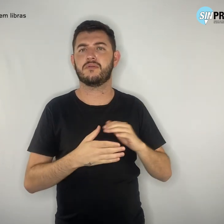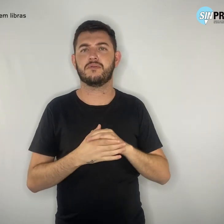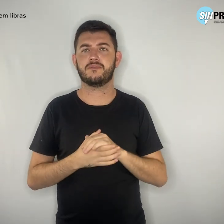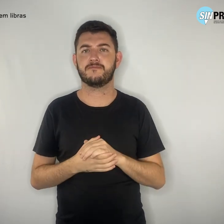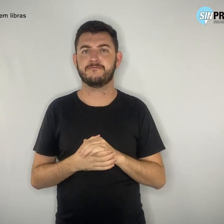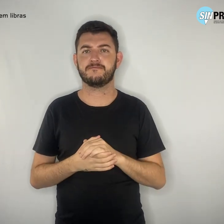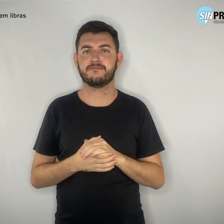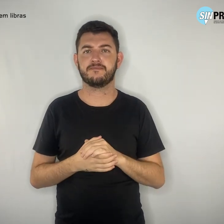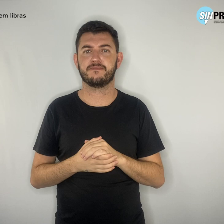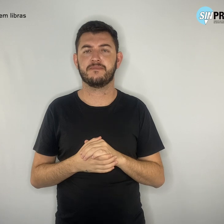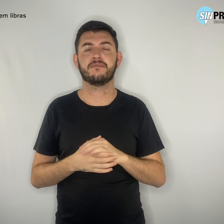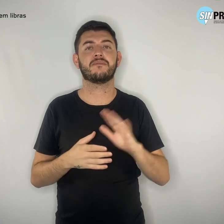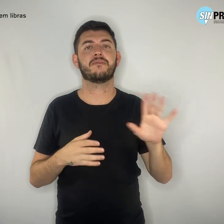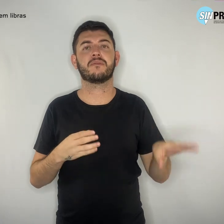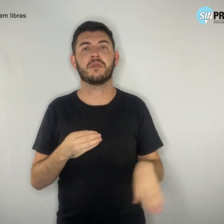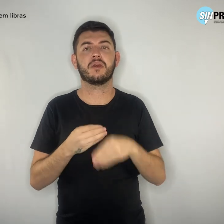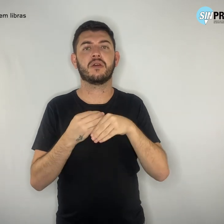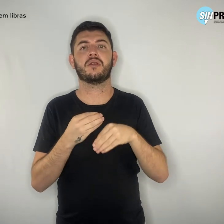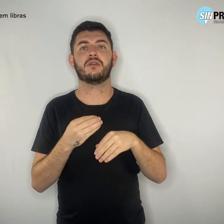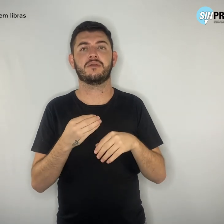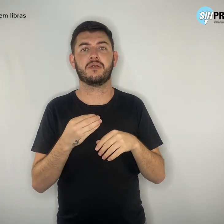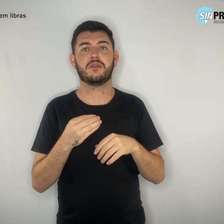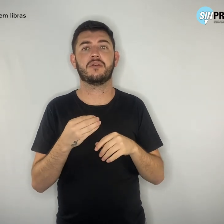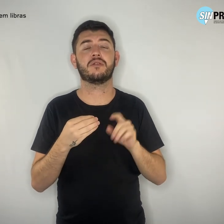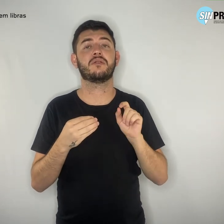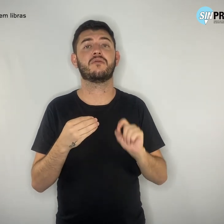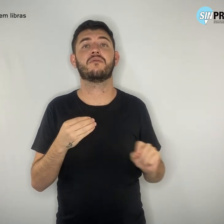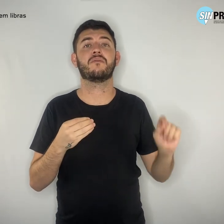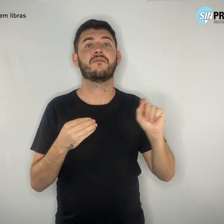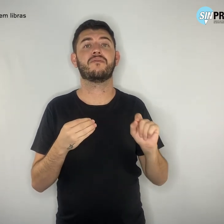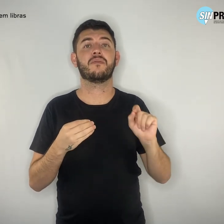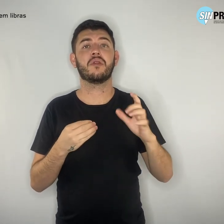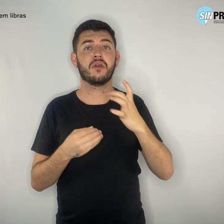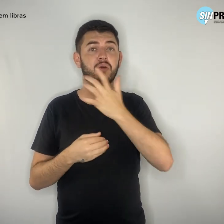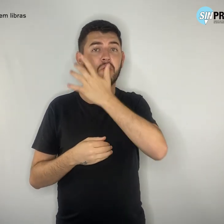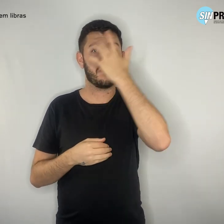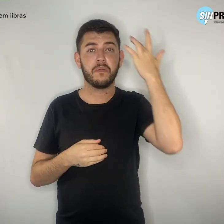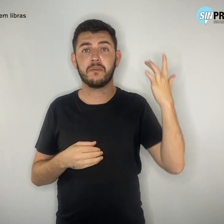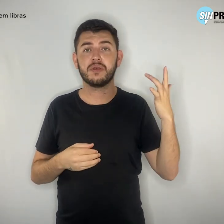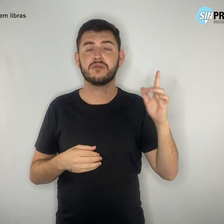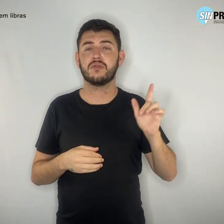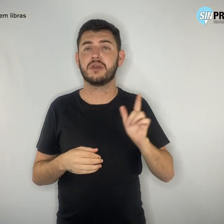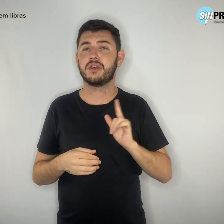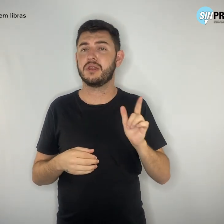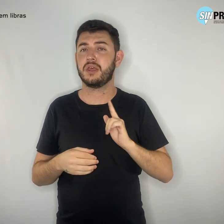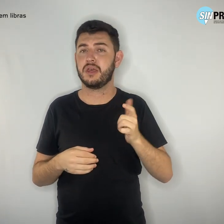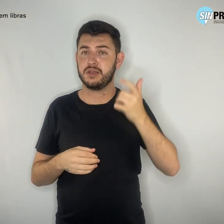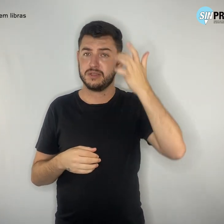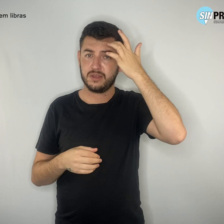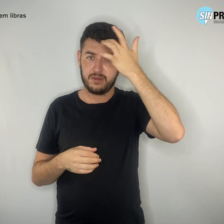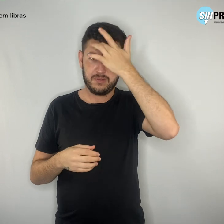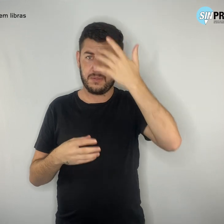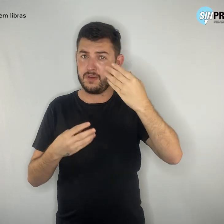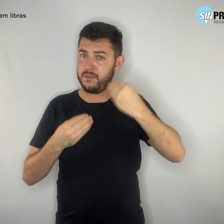Acrescenta-se a isso que uma pessoa sob sofrimento psíquico pode dar respostas